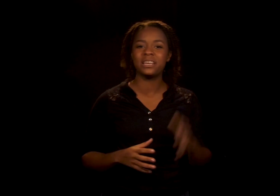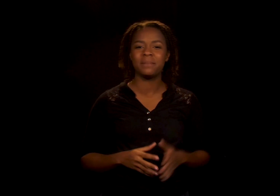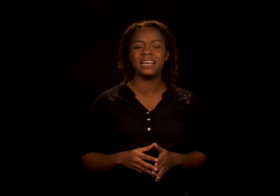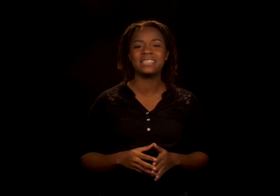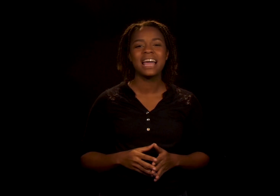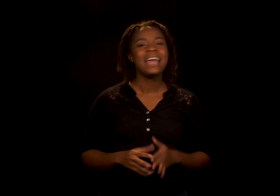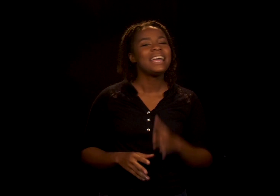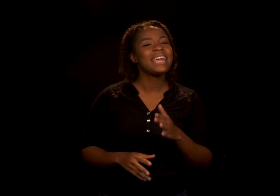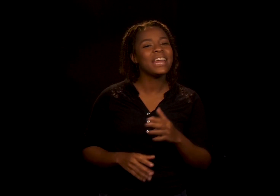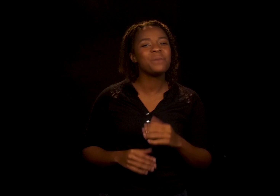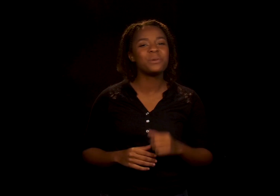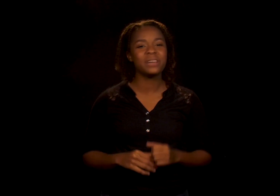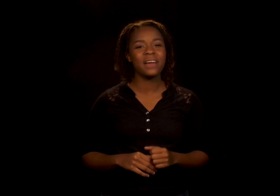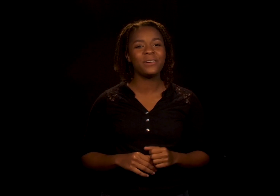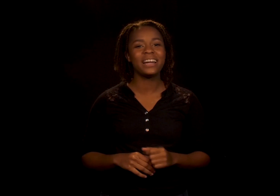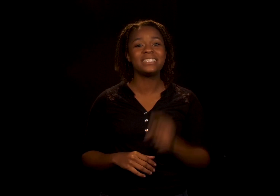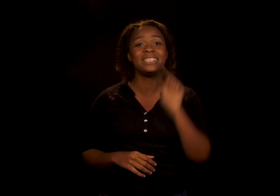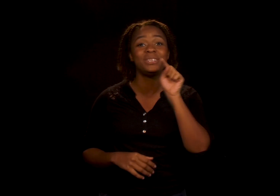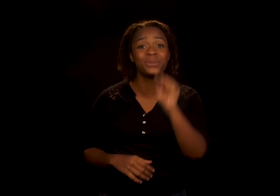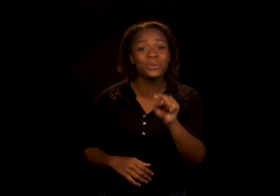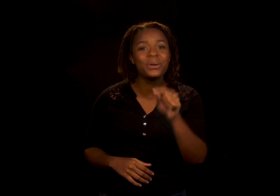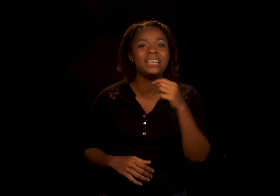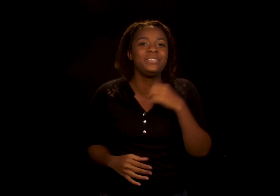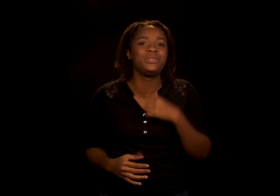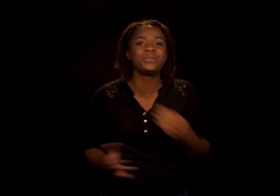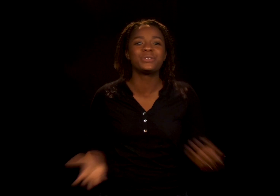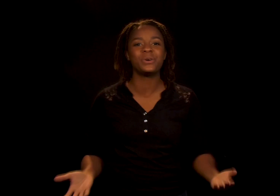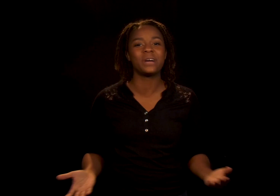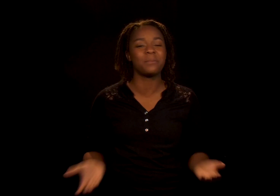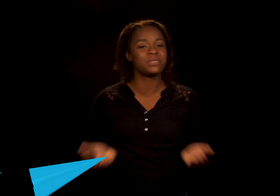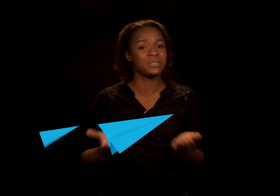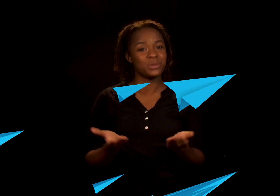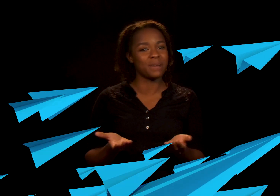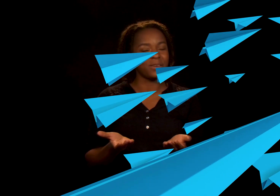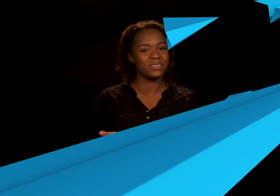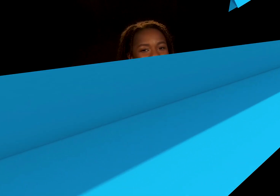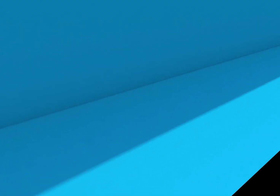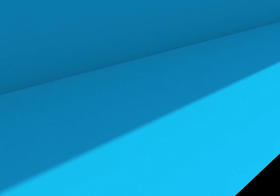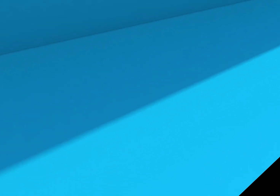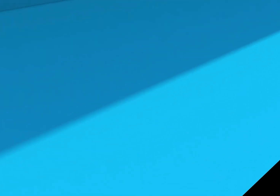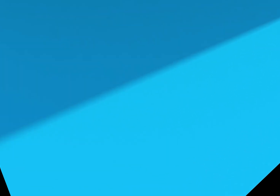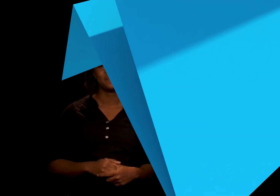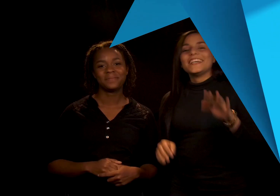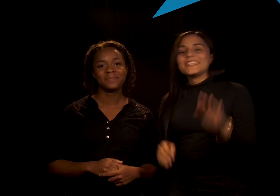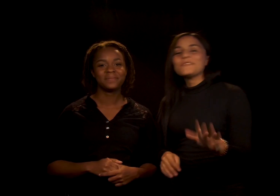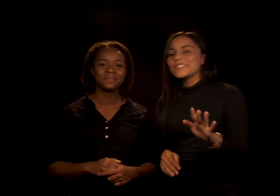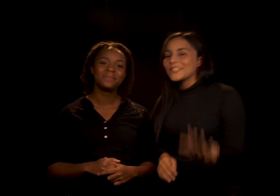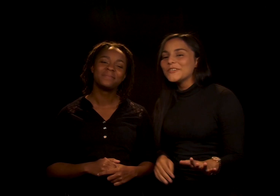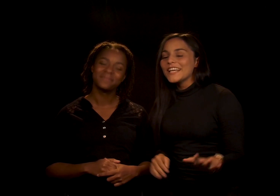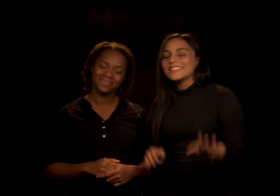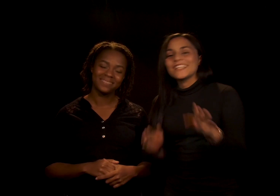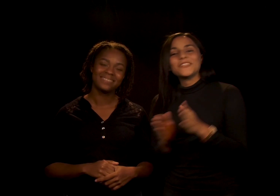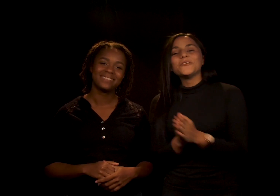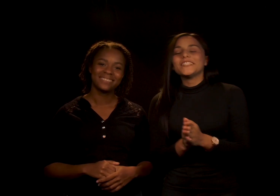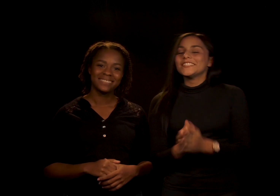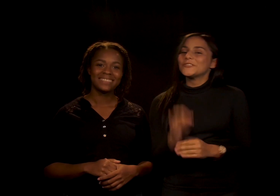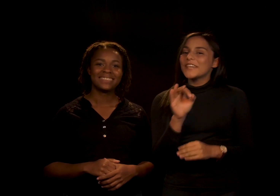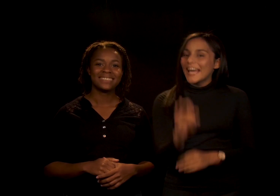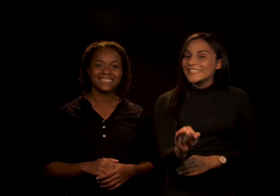animales ¿Qué no podría lograr si tú y yo nos colocamos en sus manos? Estamos seguras que tú allí en tu casa